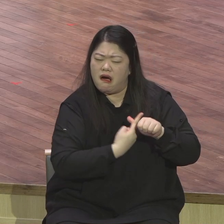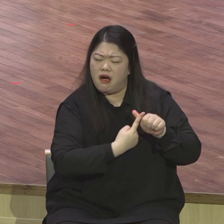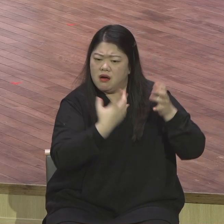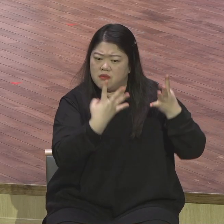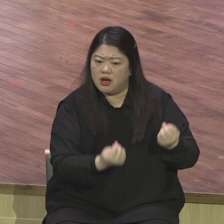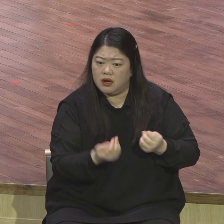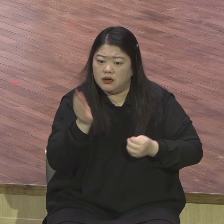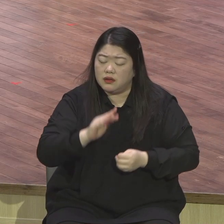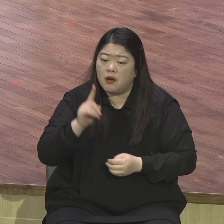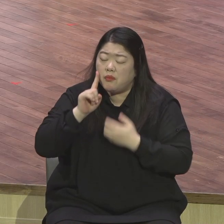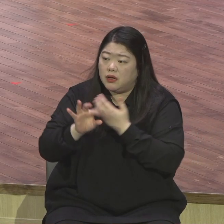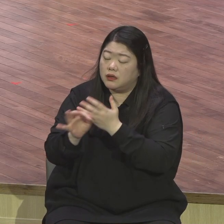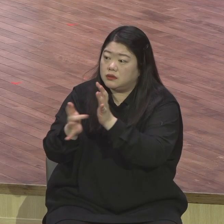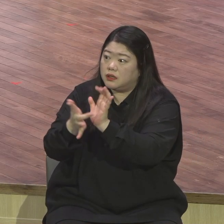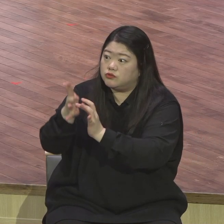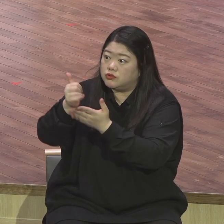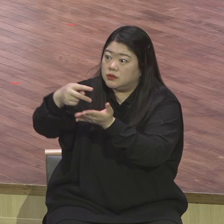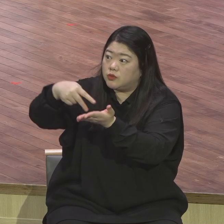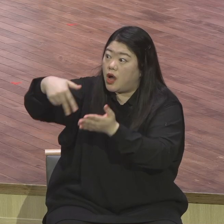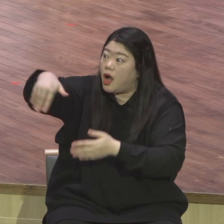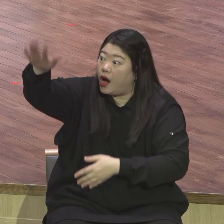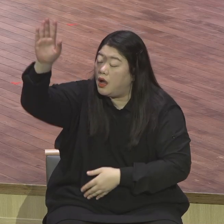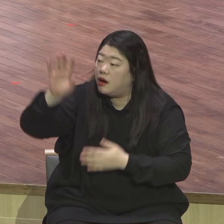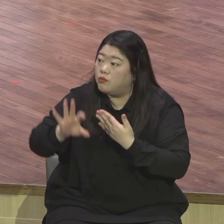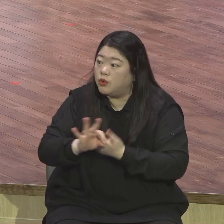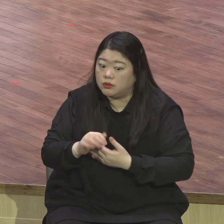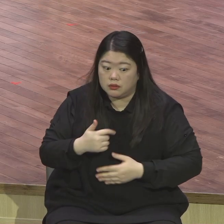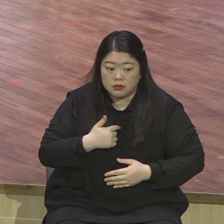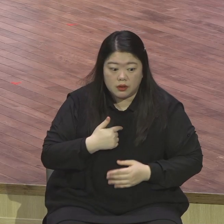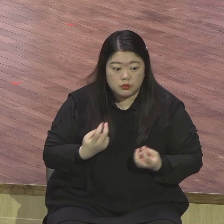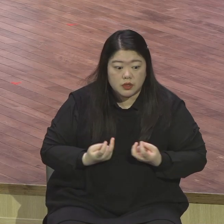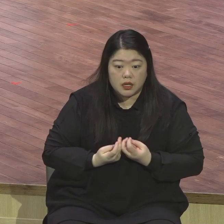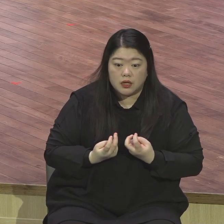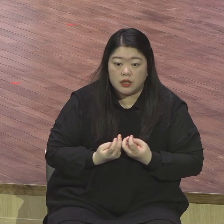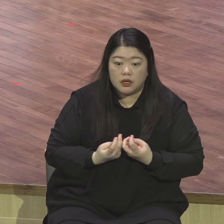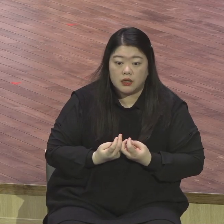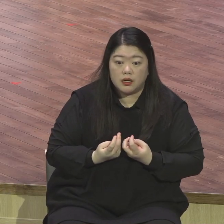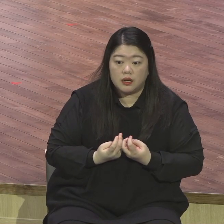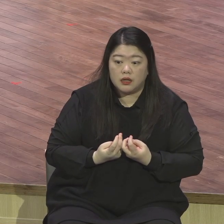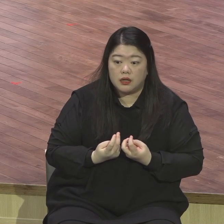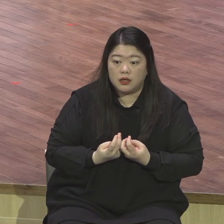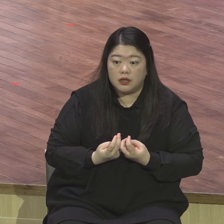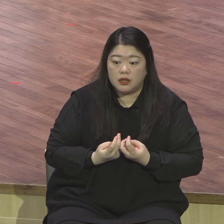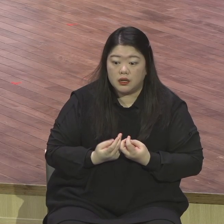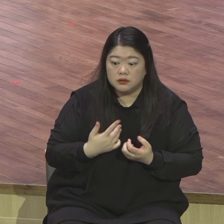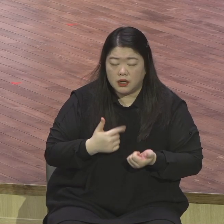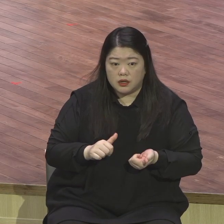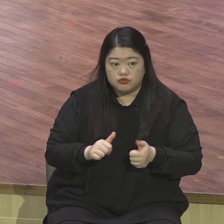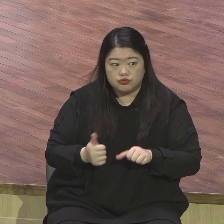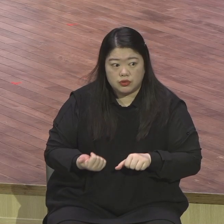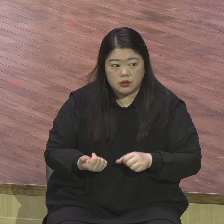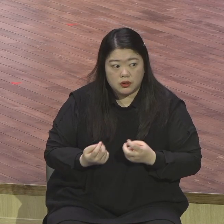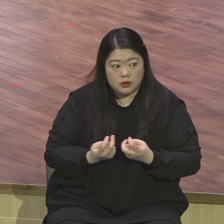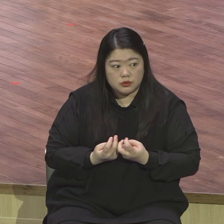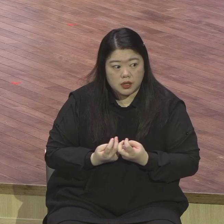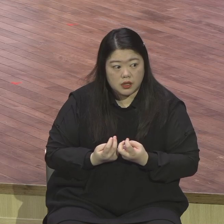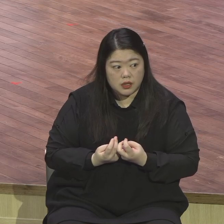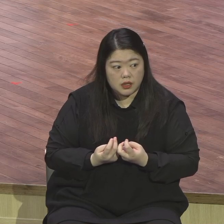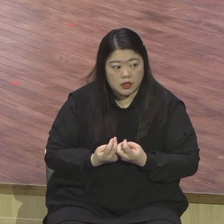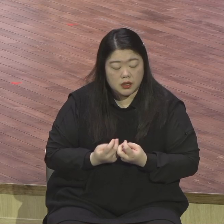전부 순교당합니다 100%다 그 죽는 길을 가는 그 육체가 순교당하는 그 길을